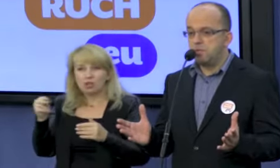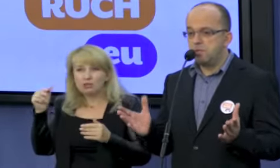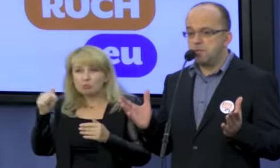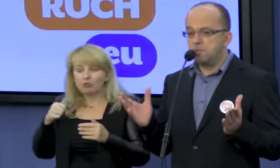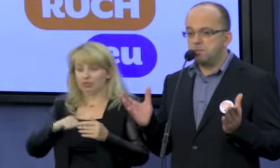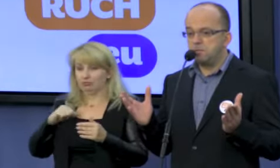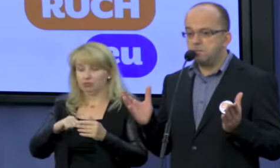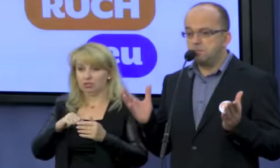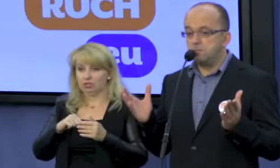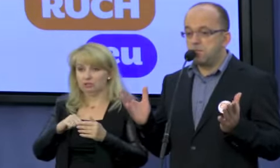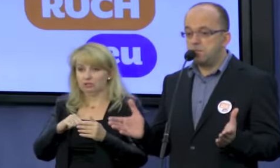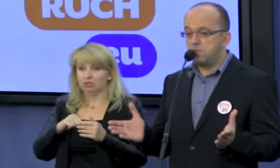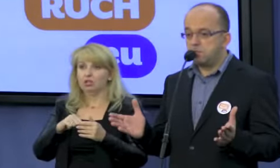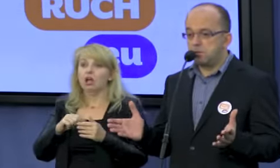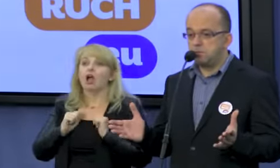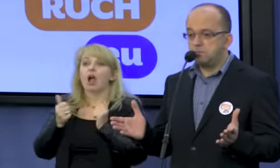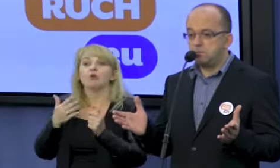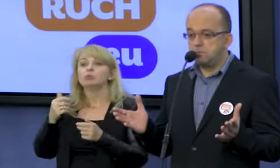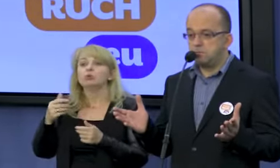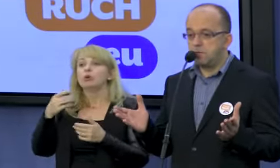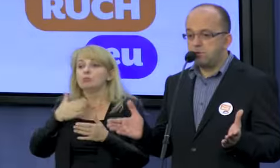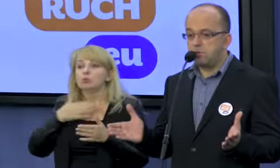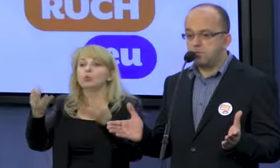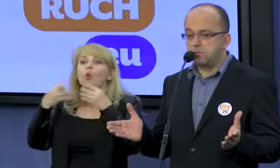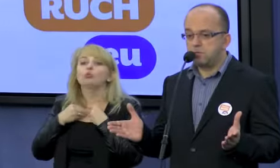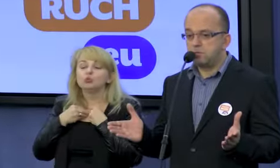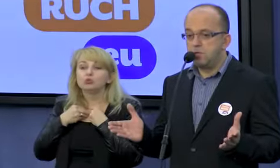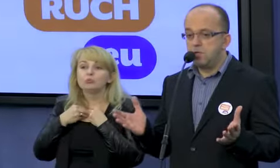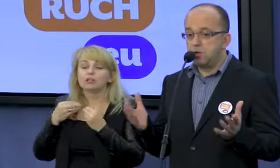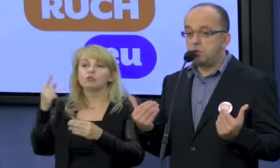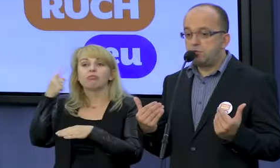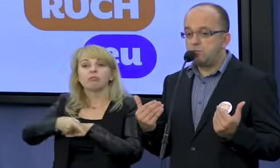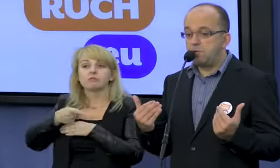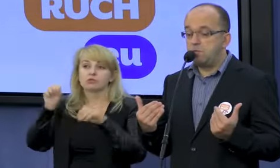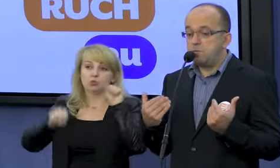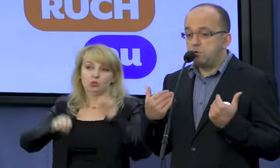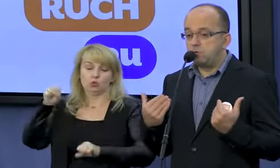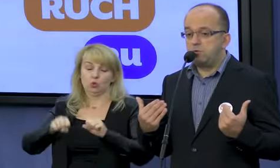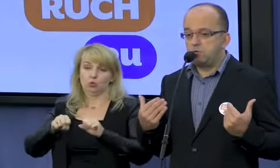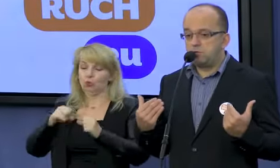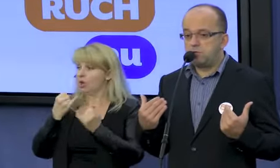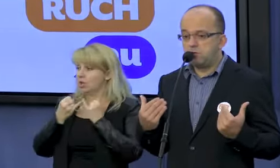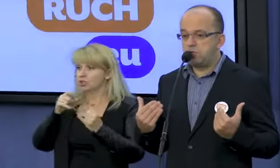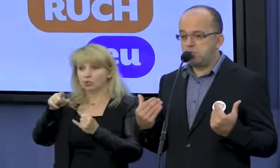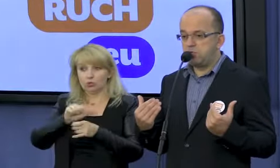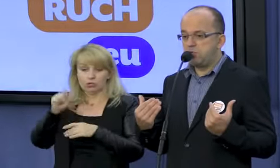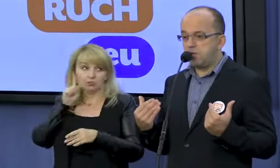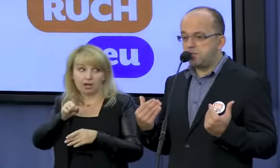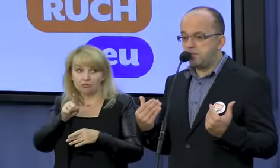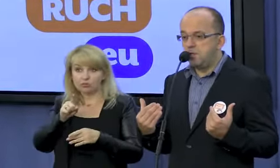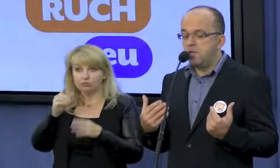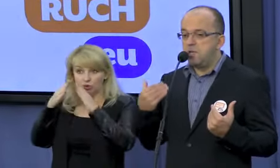na werdykty sądów, na wyroki sądów. Kościół, gdyby był to Kościół rzeczywiście